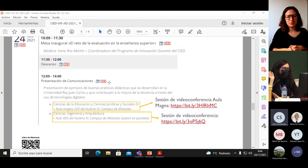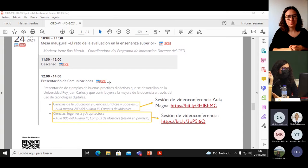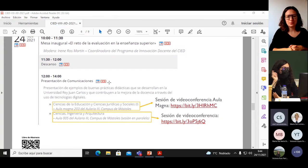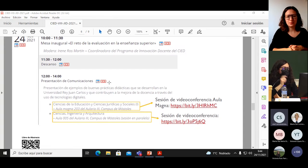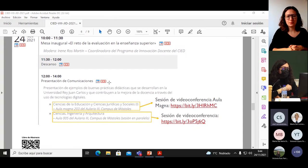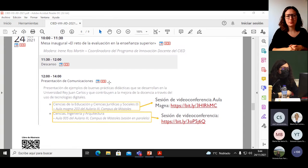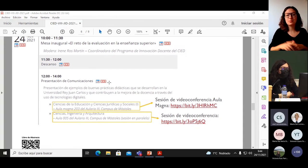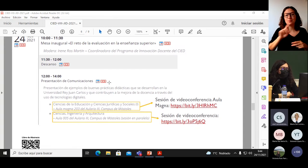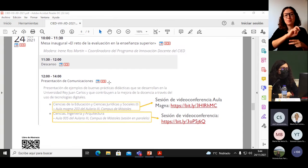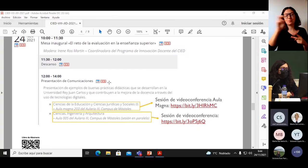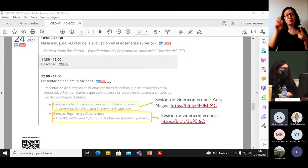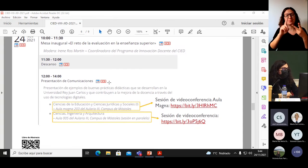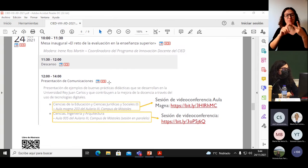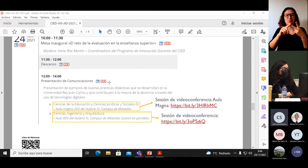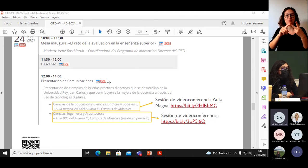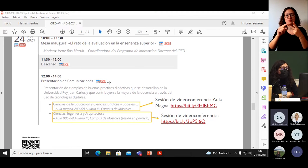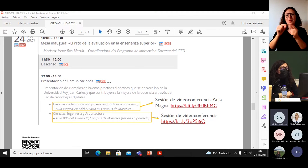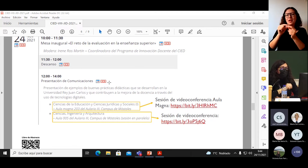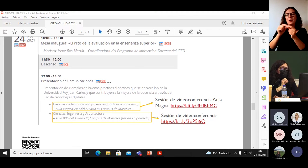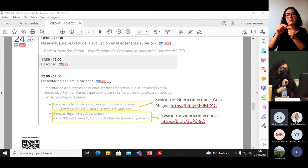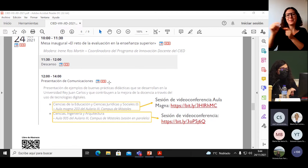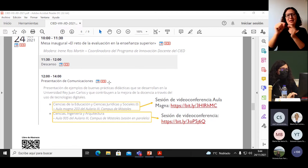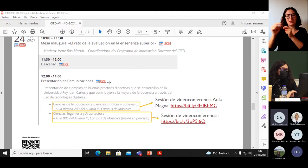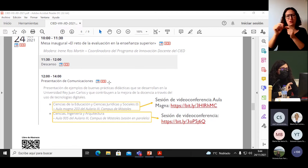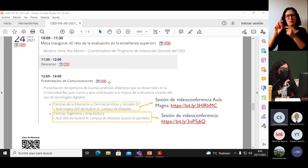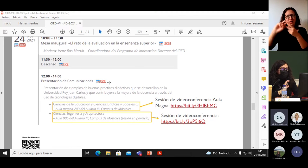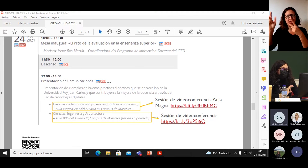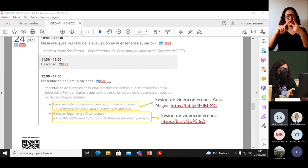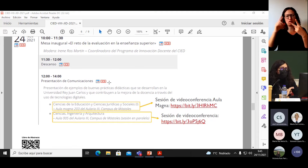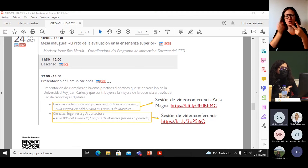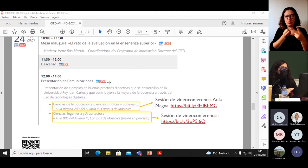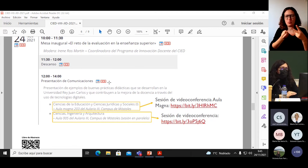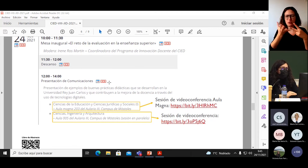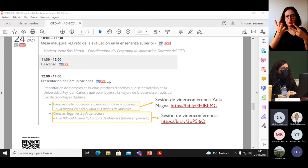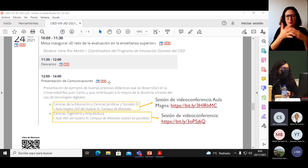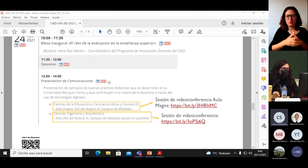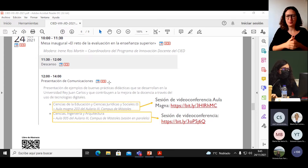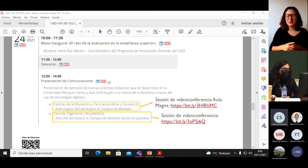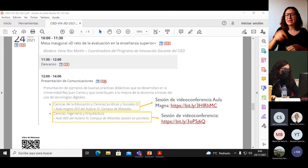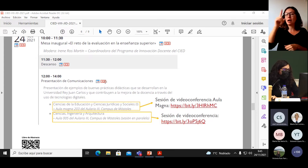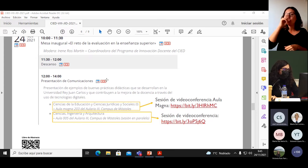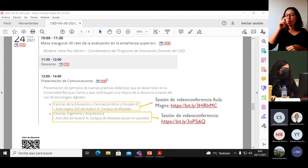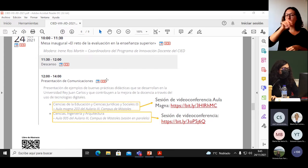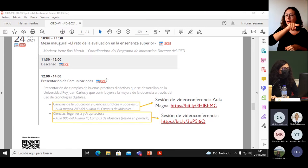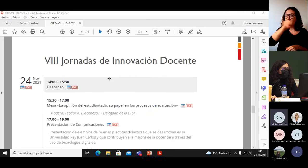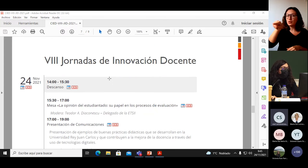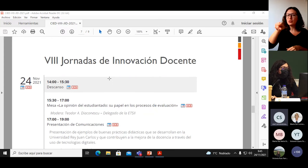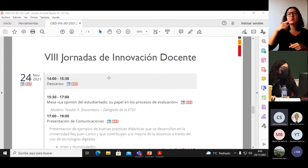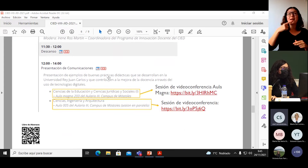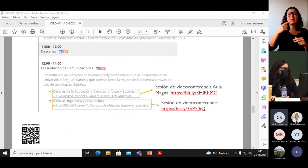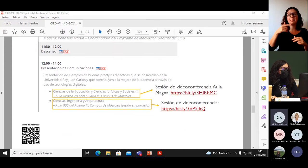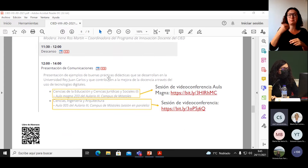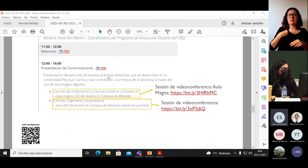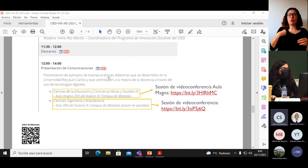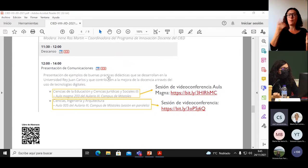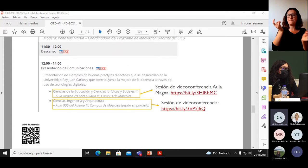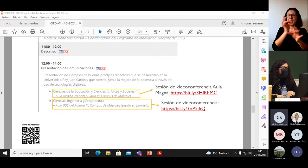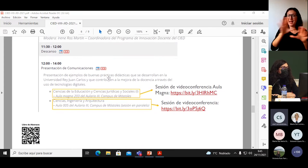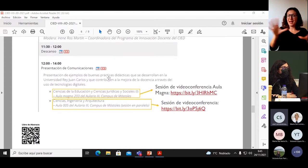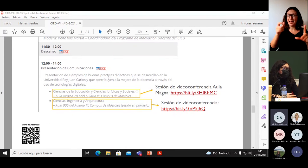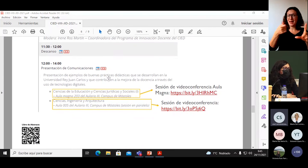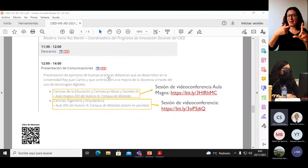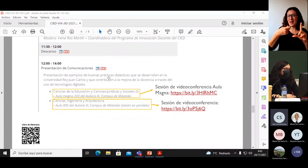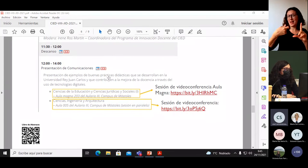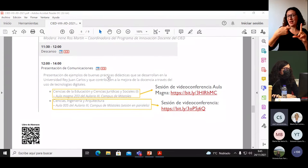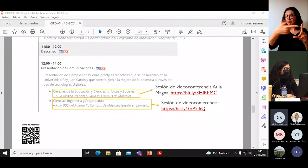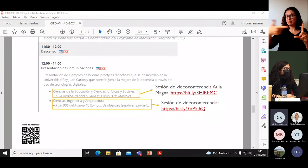la sala de videoconferencia que os ponemos aquí. Recordad que tenéis todos los enlaces en el correo que os hemos enviado. Podéis consultar el